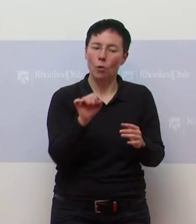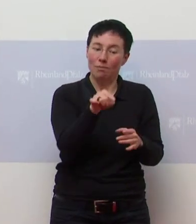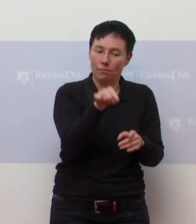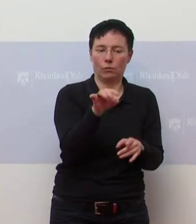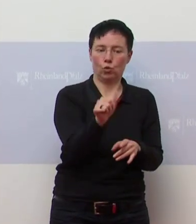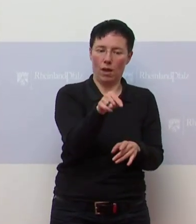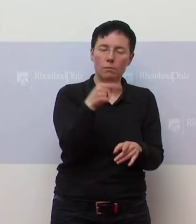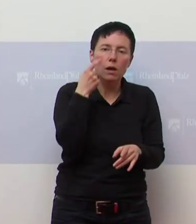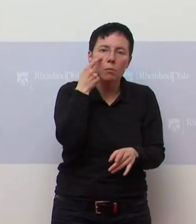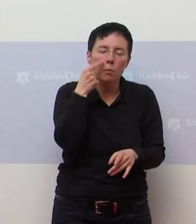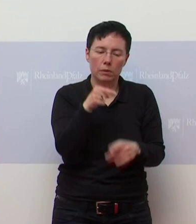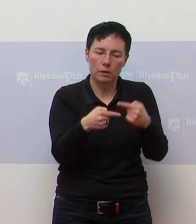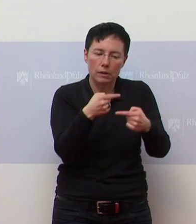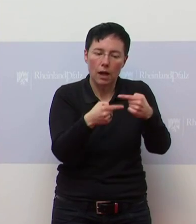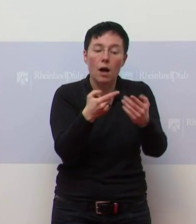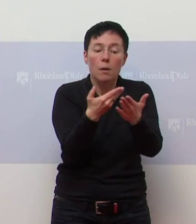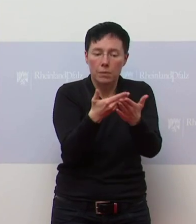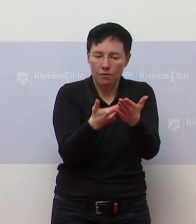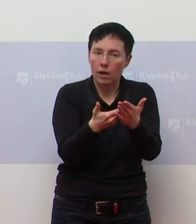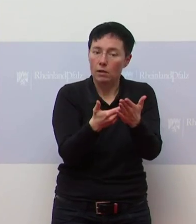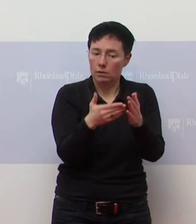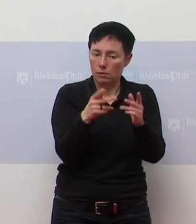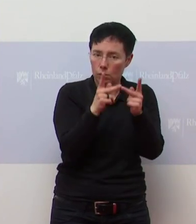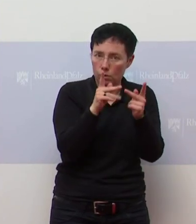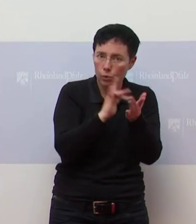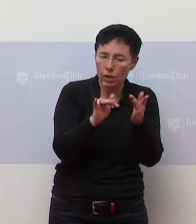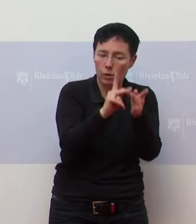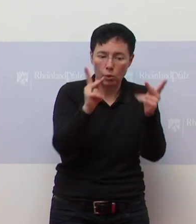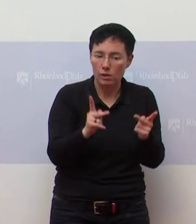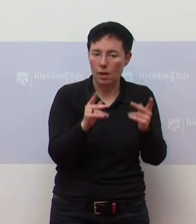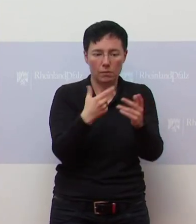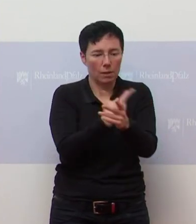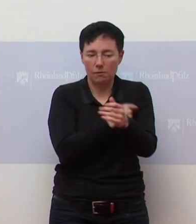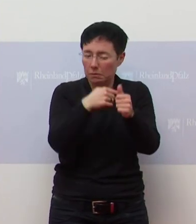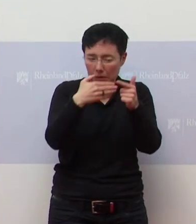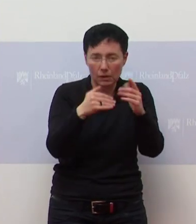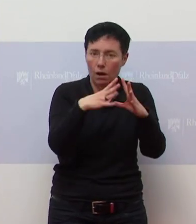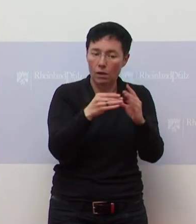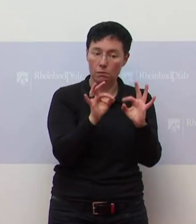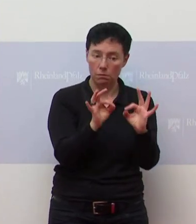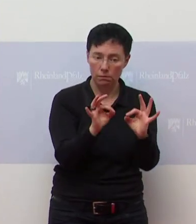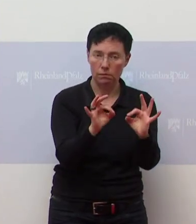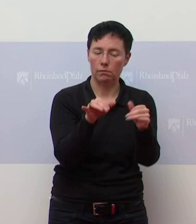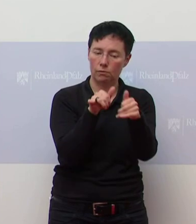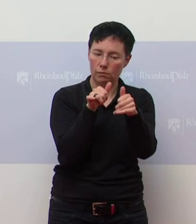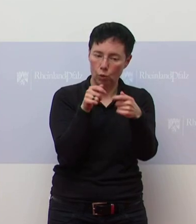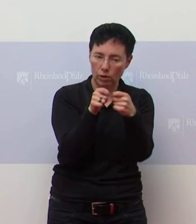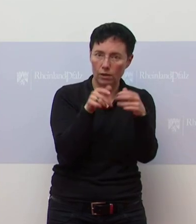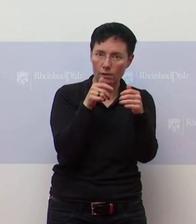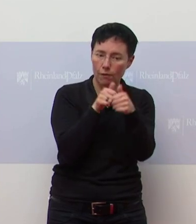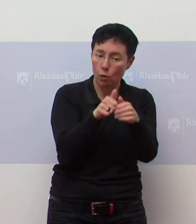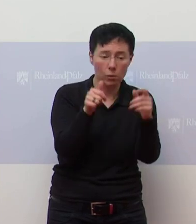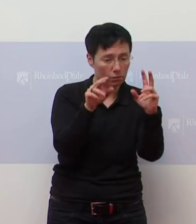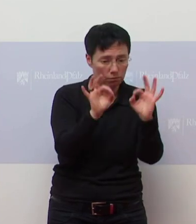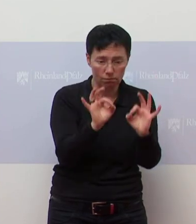konnten, dass die Infektionen sich dort nicht weiter tragen. Und das ist die Idee dahinter. Deshalb wird es eine Auswahl geben müssen. Das können nicht